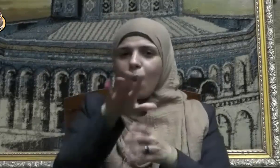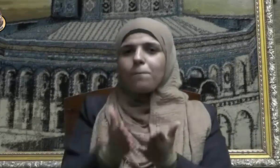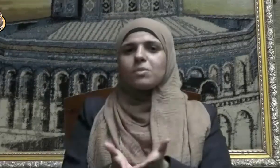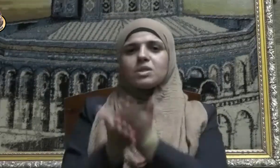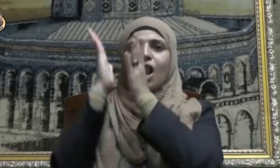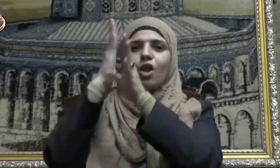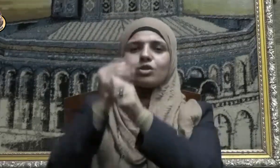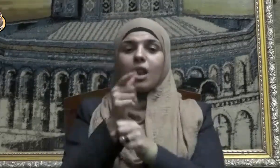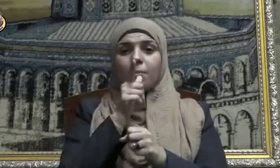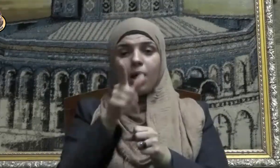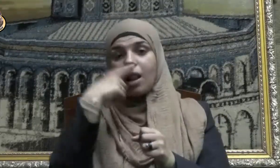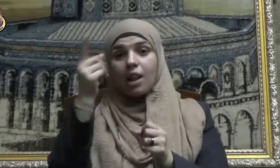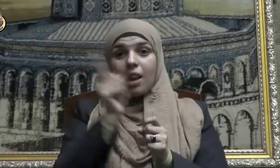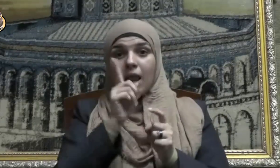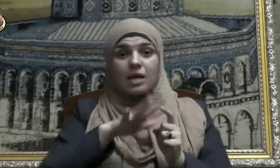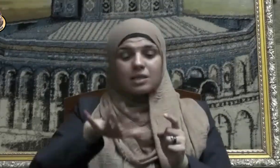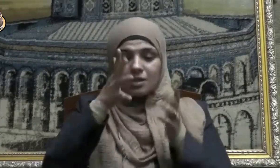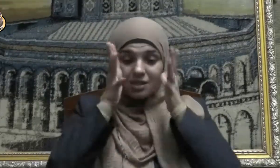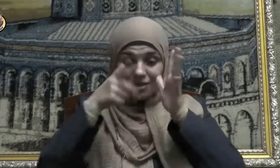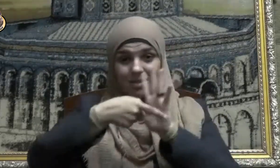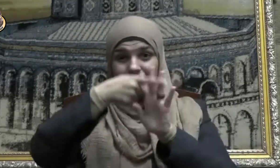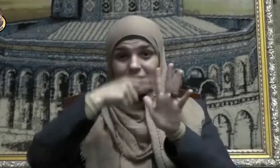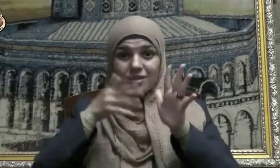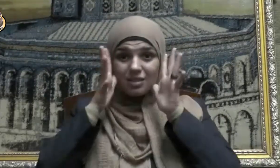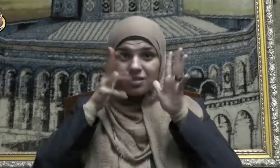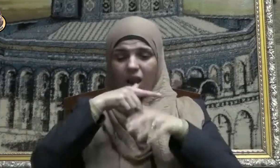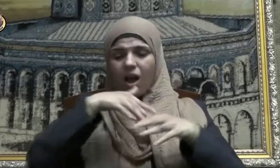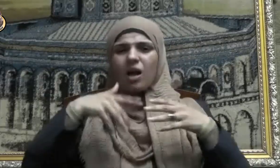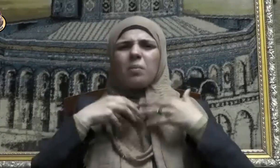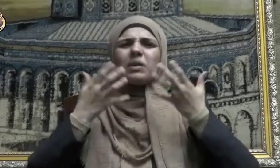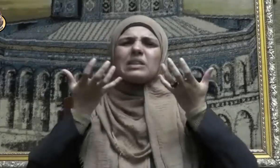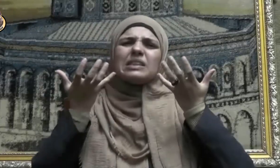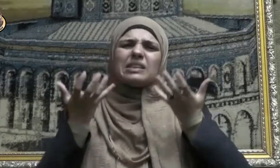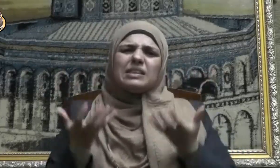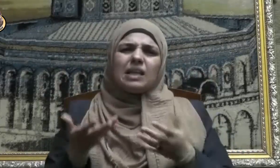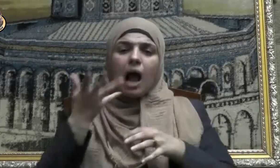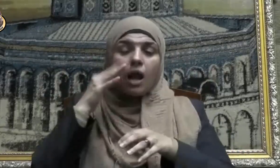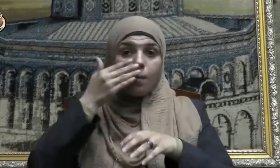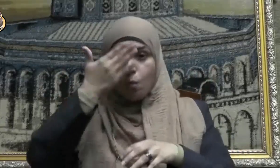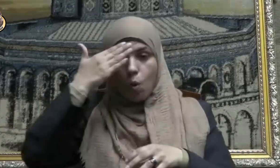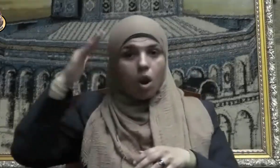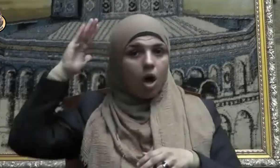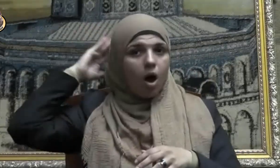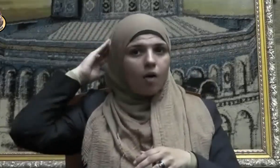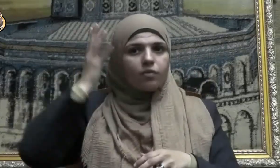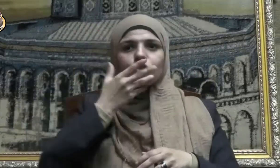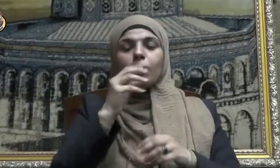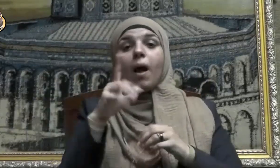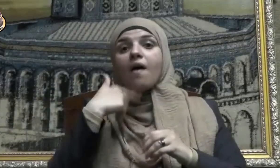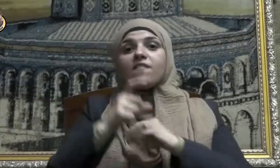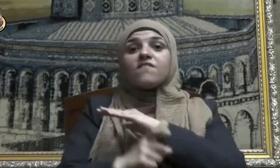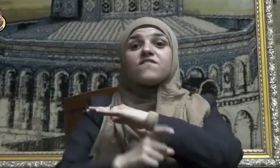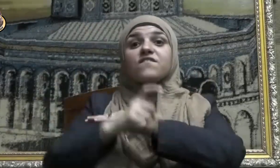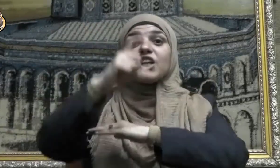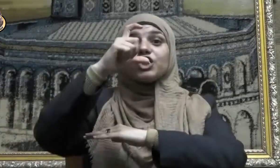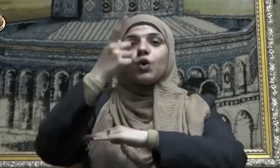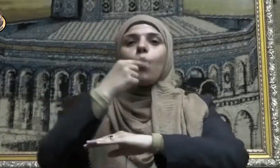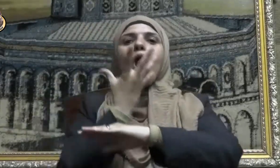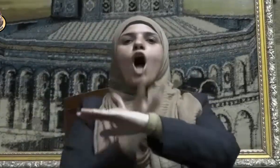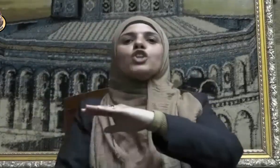ليس صلاة أثقل على المنافقين من الفجر والعشاء ولو يعلمون